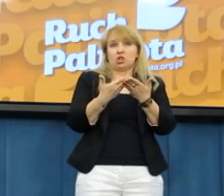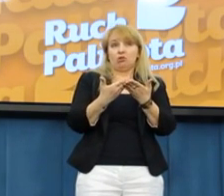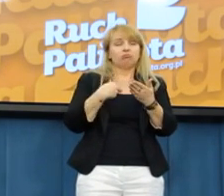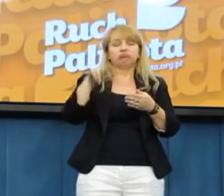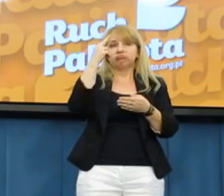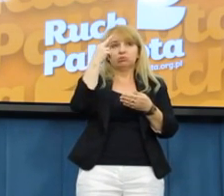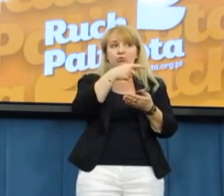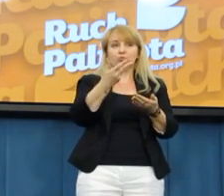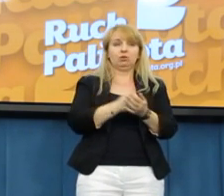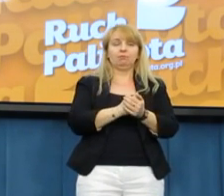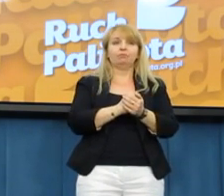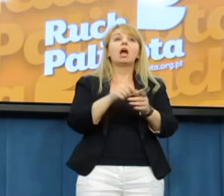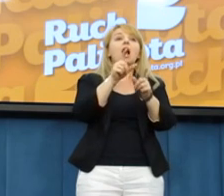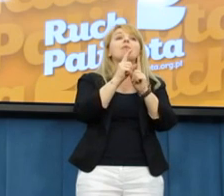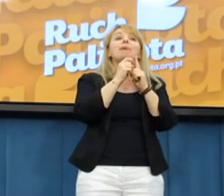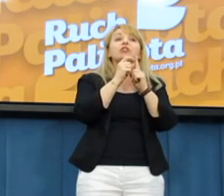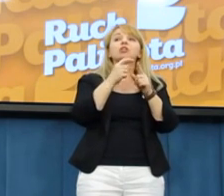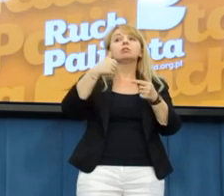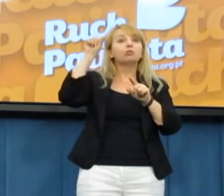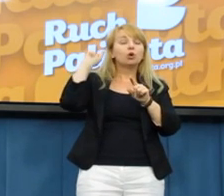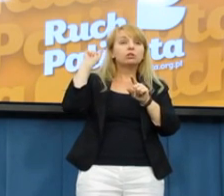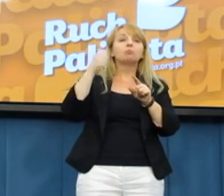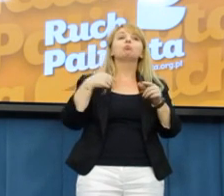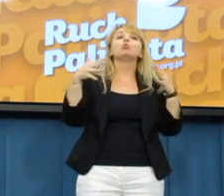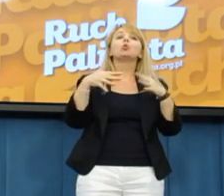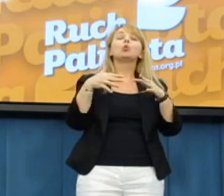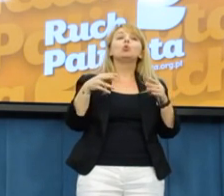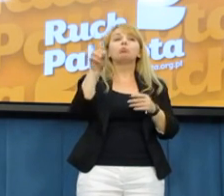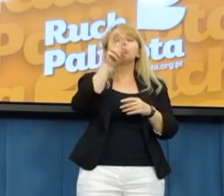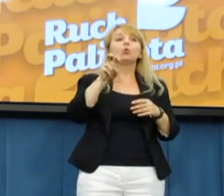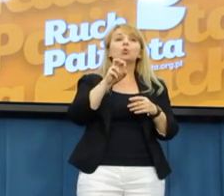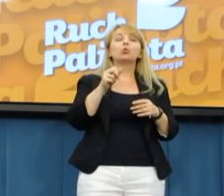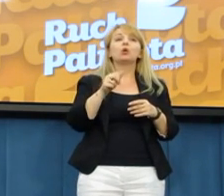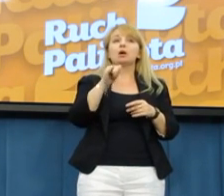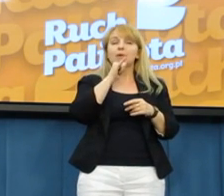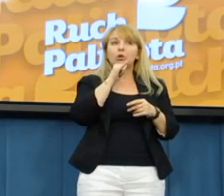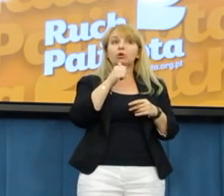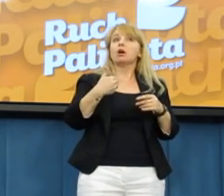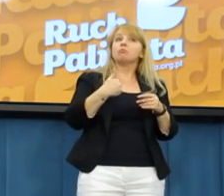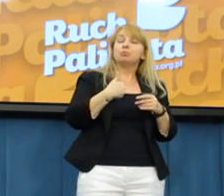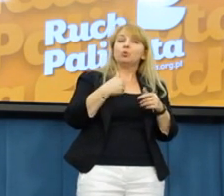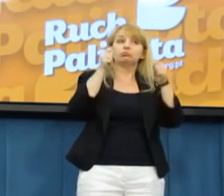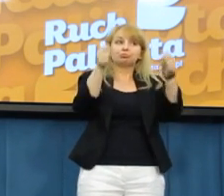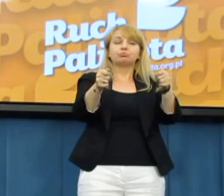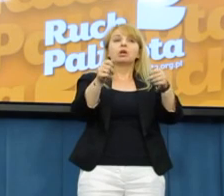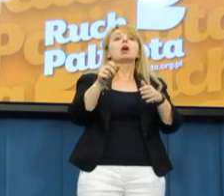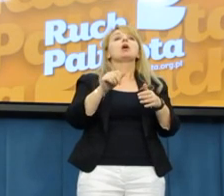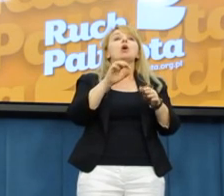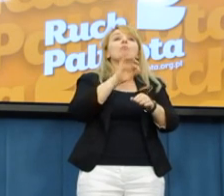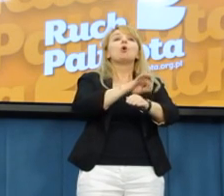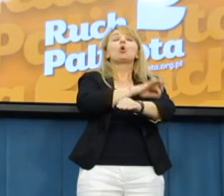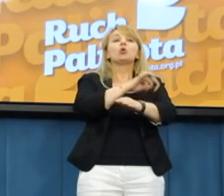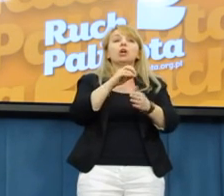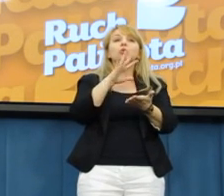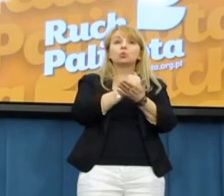następujący. Proszę Państwa, w październiku zeszłego roku Klub Ruchu Palikota złożył do laski marszałkowskiej projekt ustawy, który uniemożliwia tego